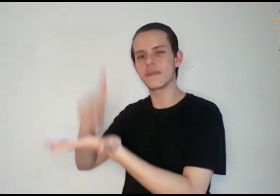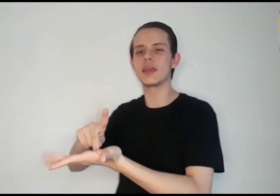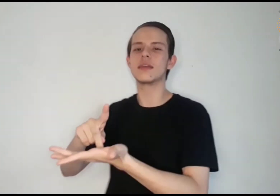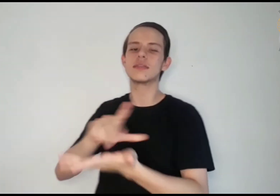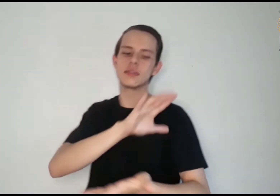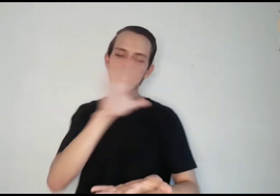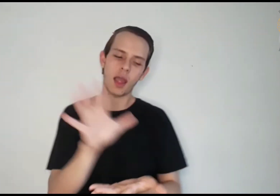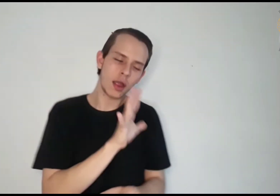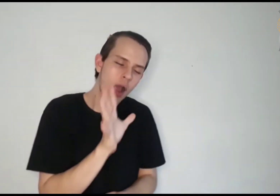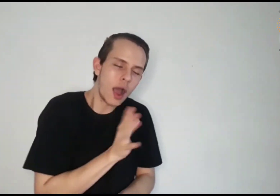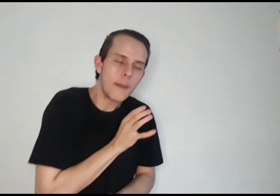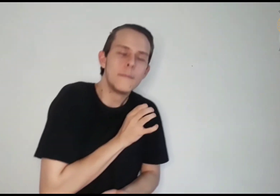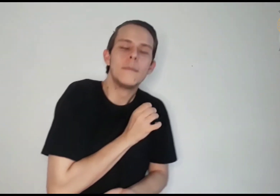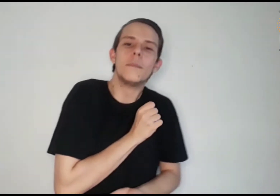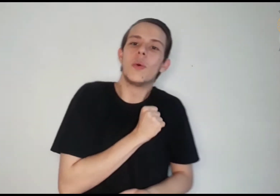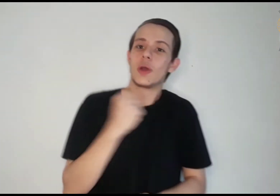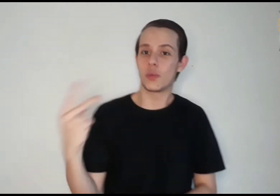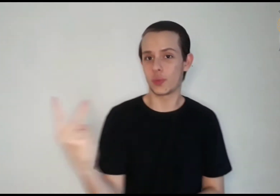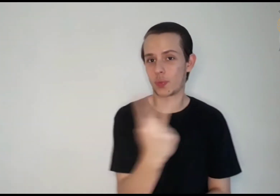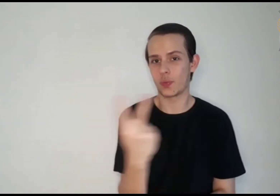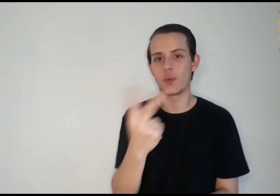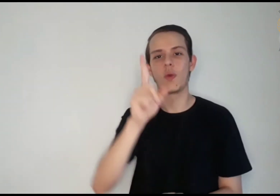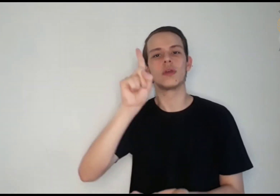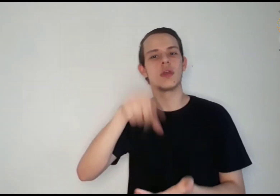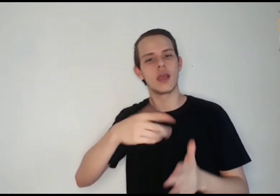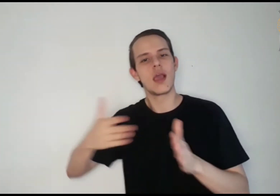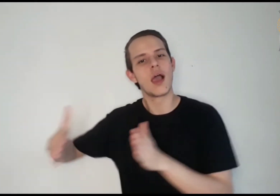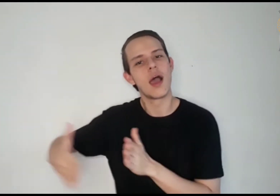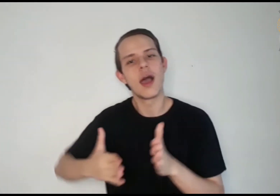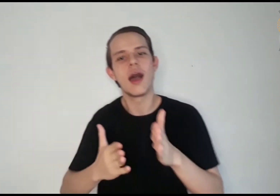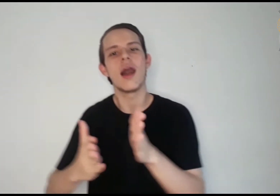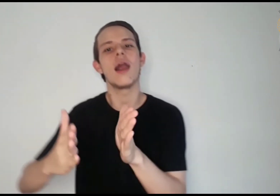Verdade e amor são os caminhos do Senhor.